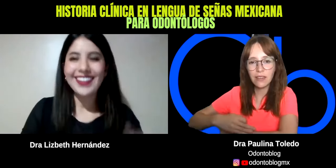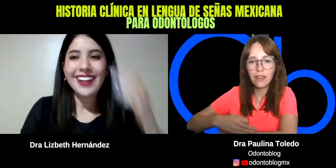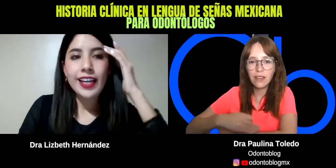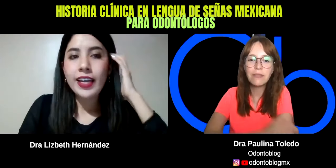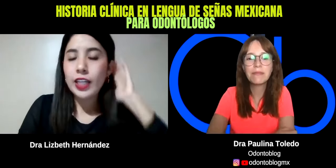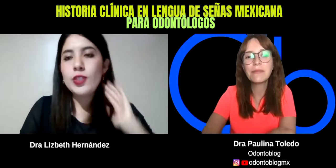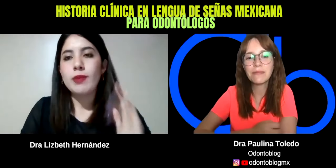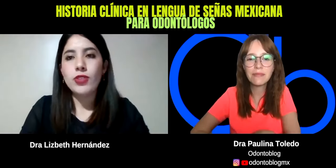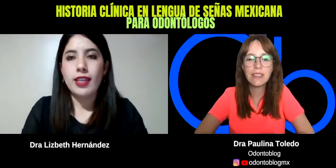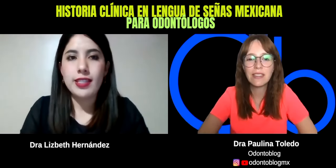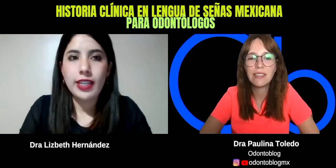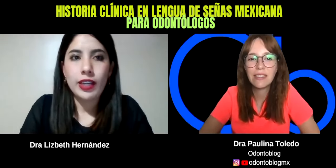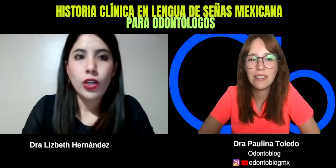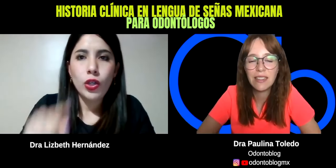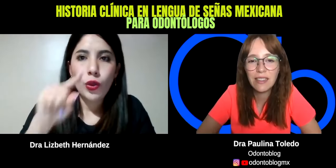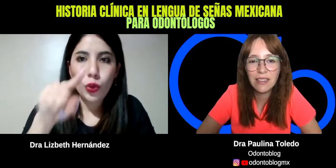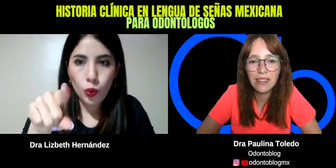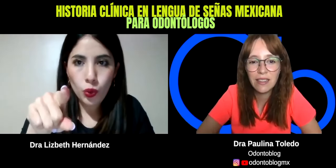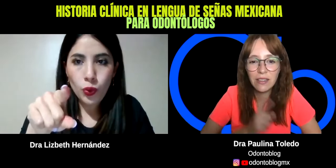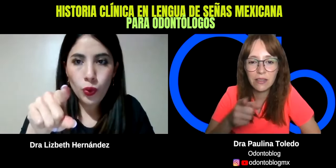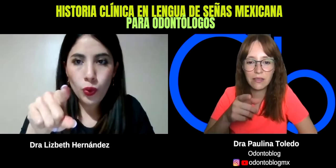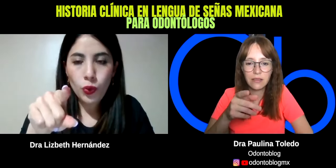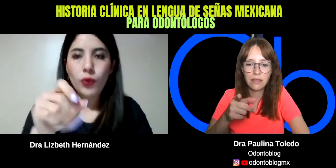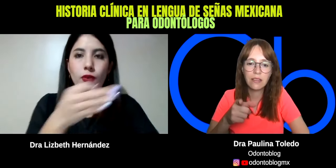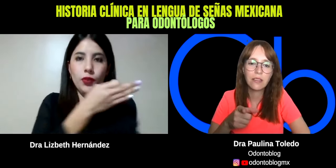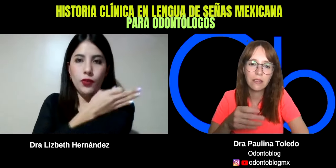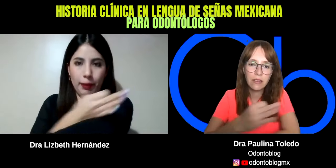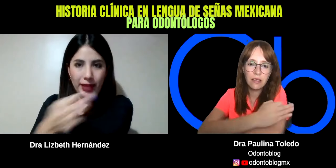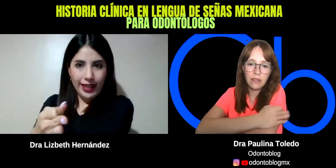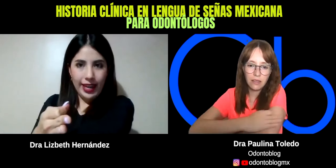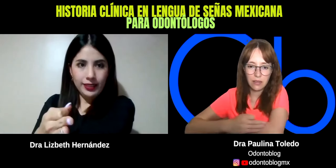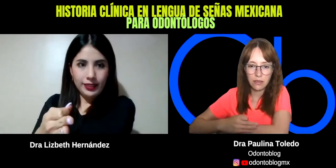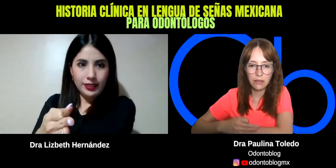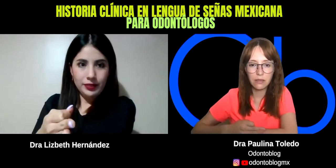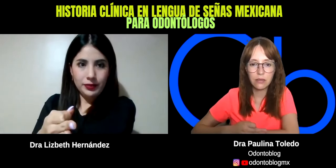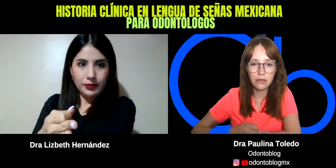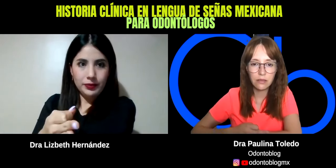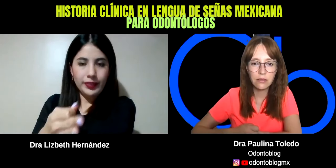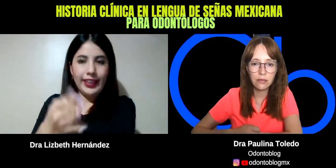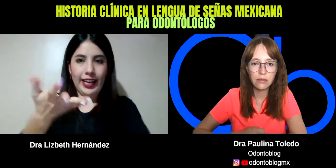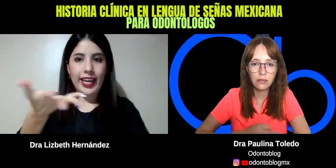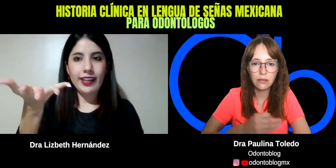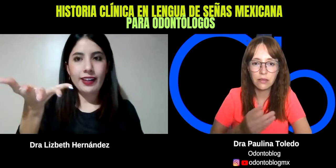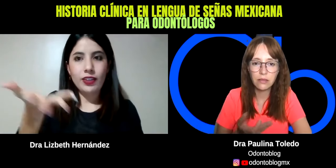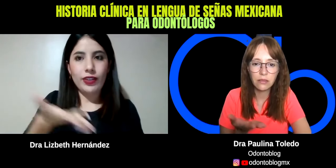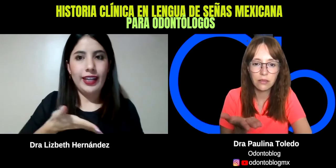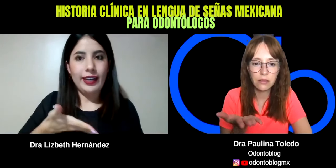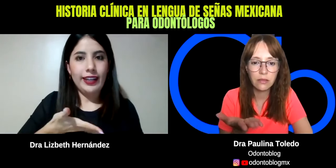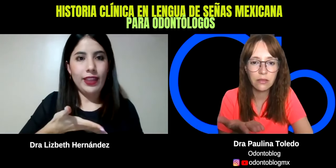Entonces vamos a decir, tú, familia, tener, con el dedo